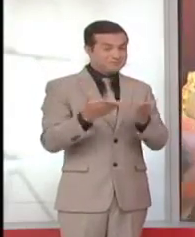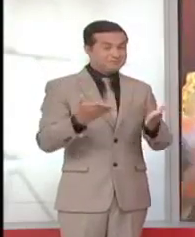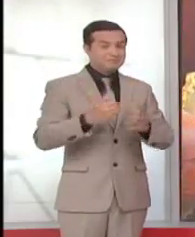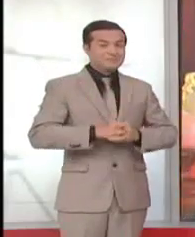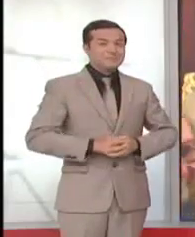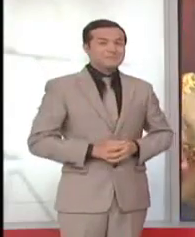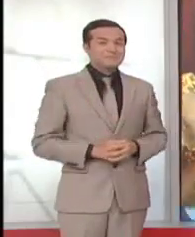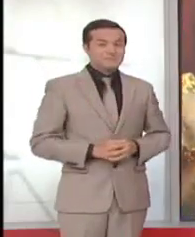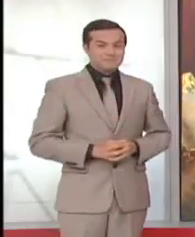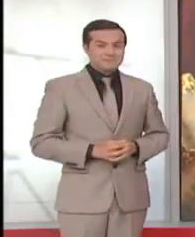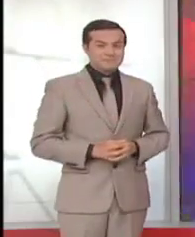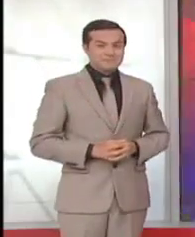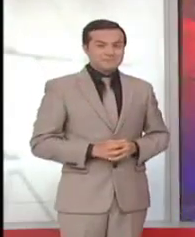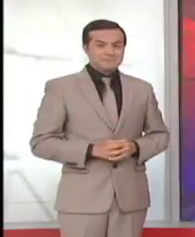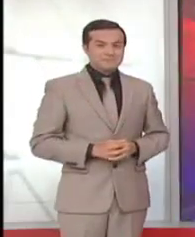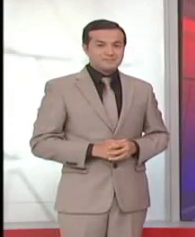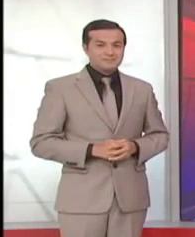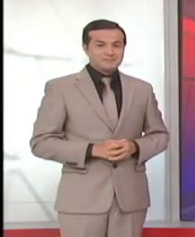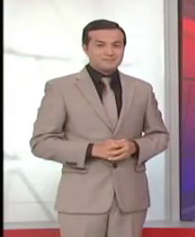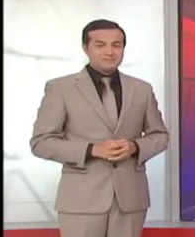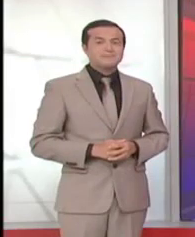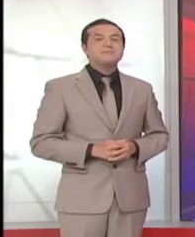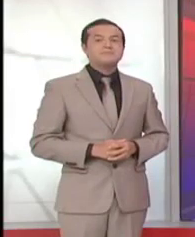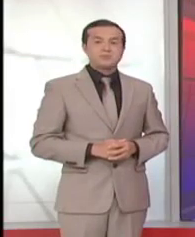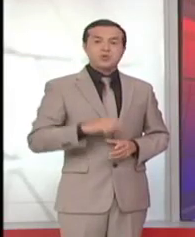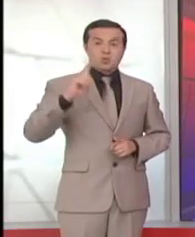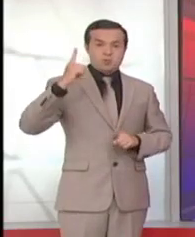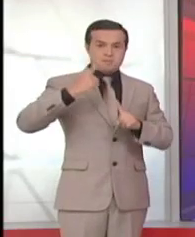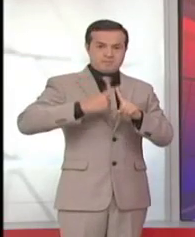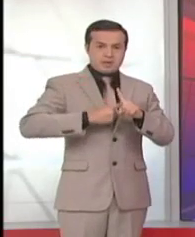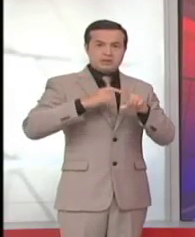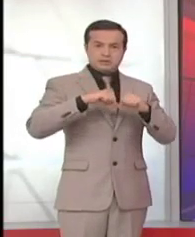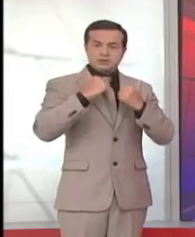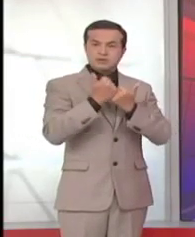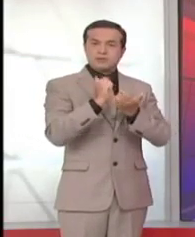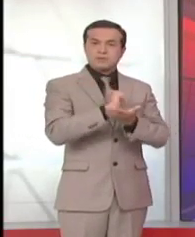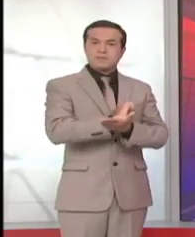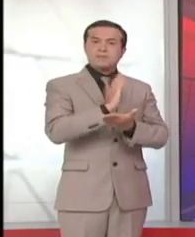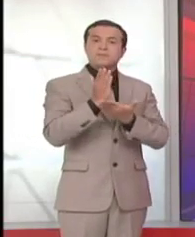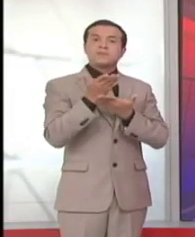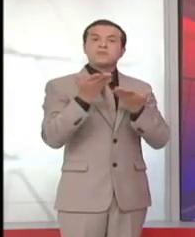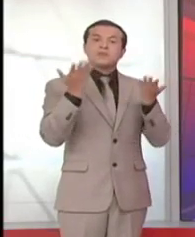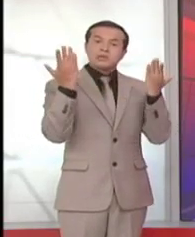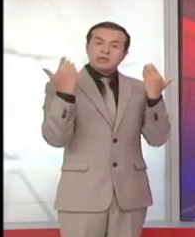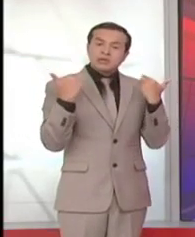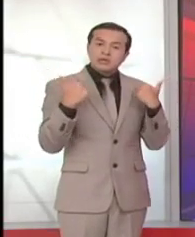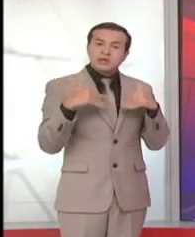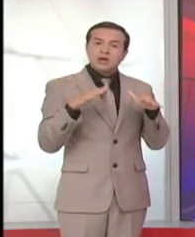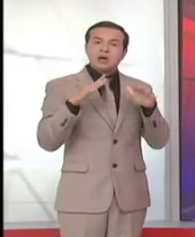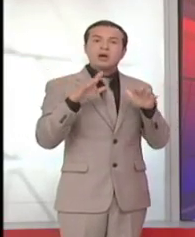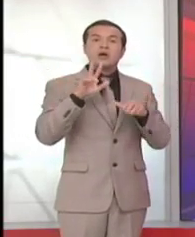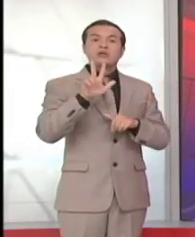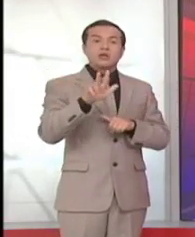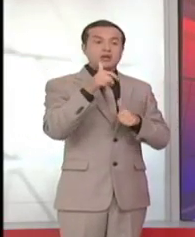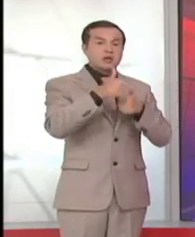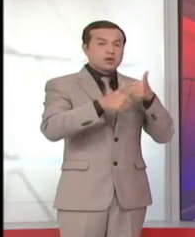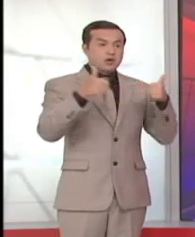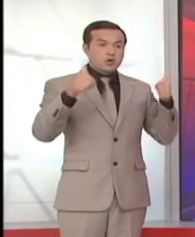públicos. Después de más de un mes, el Pleno de la Asamblea Nacional puso fin a la acefalía en tres comisiones especializadas.